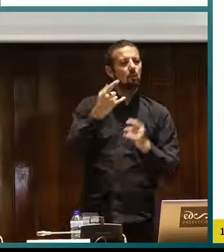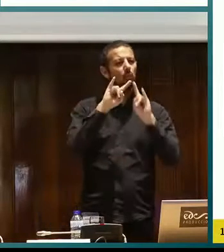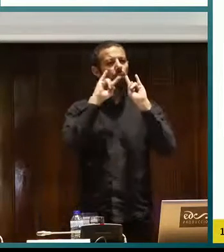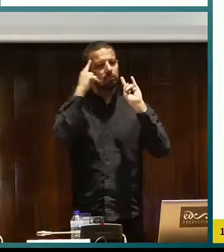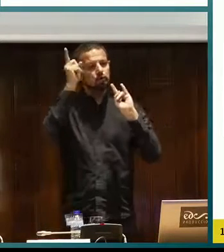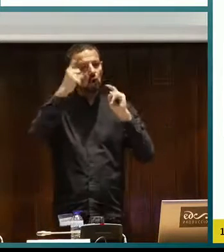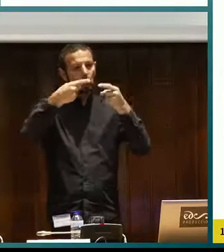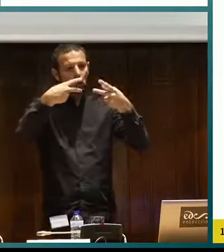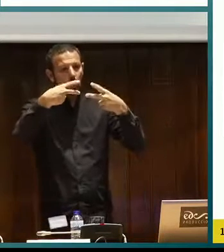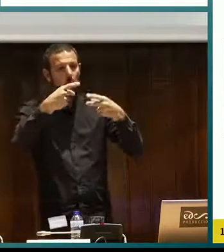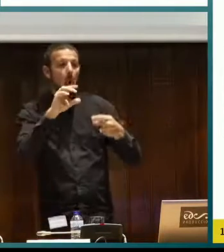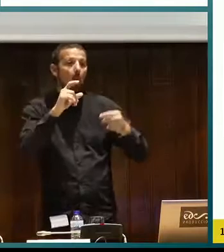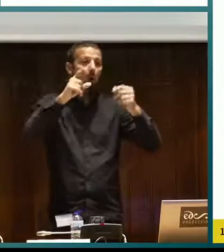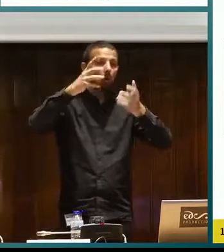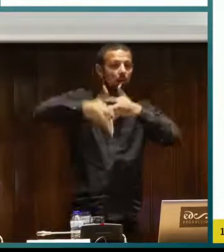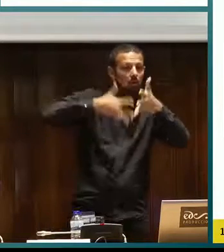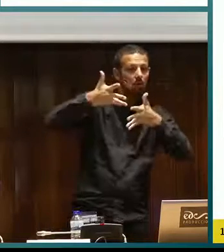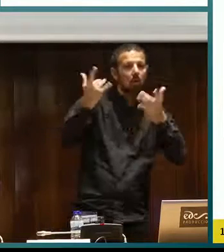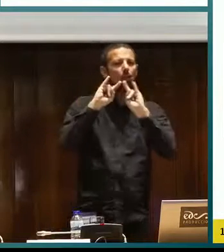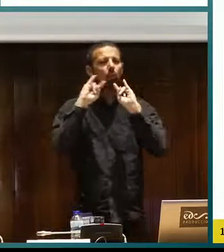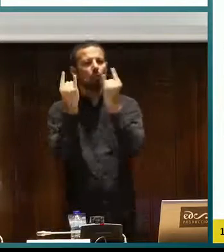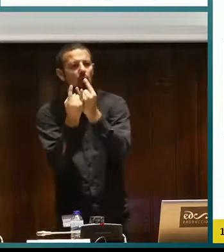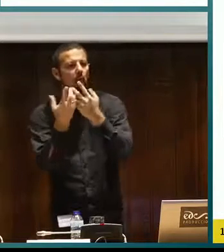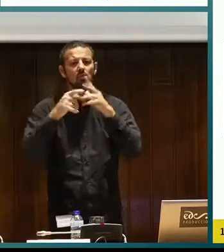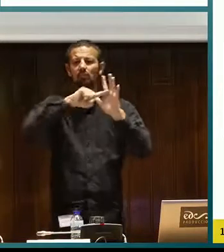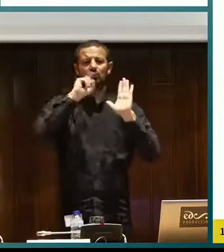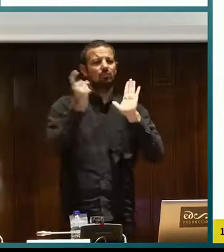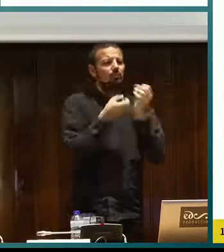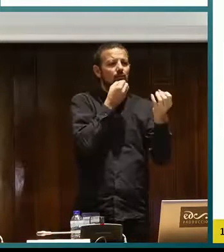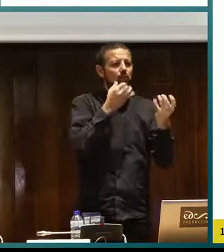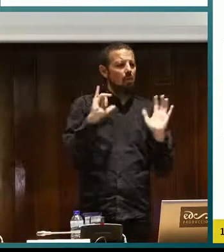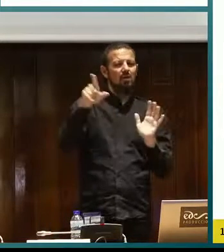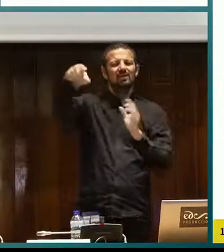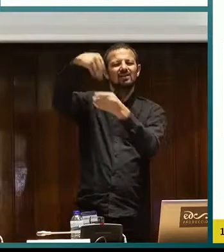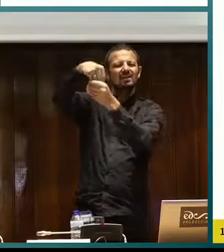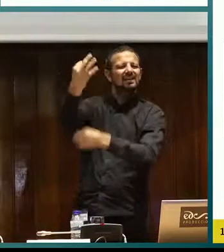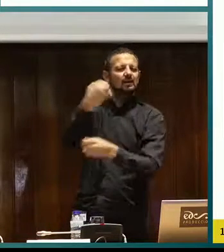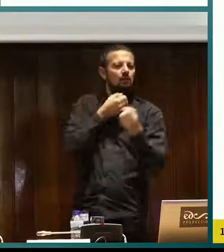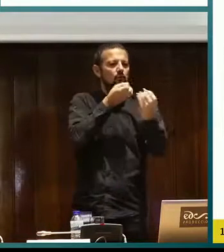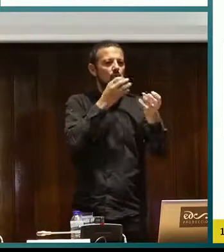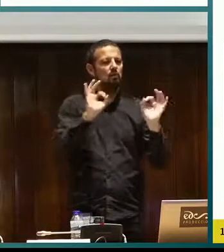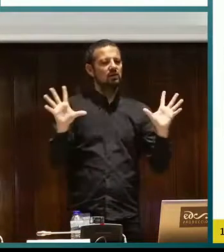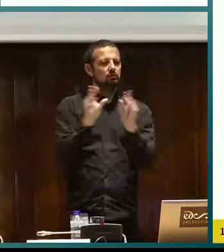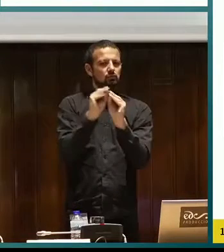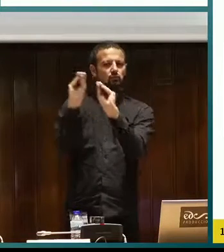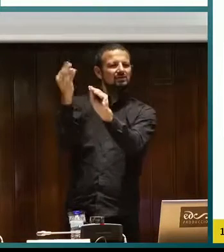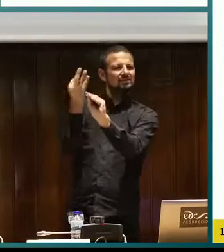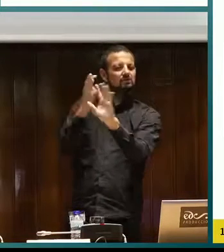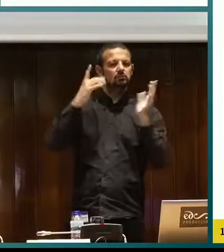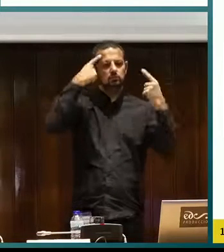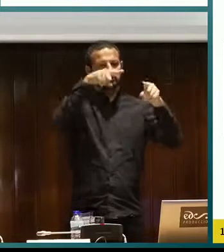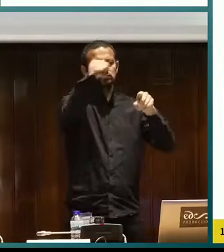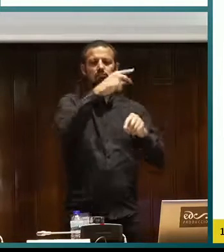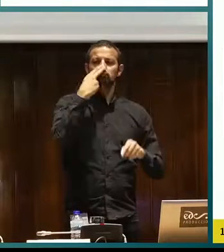hacednoslo saber porque nosotros lo integraremos en esta app. La accesibilidad que se recoge es total, es decir,